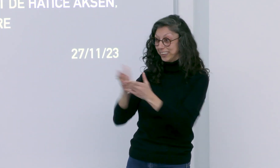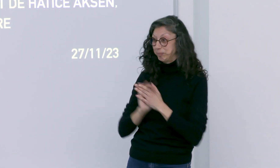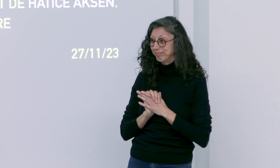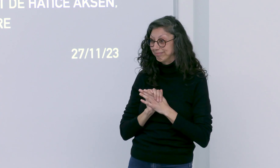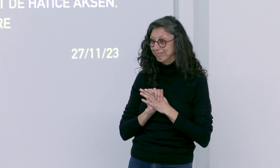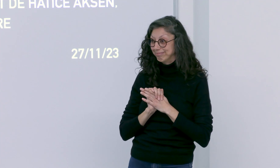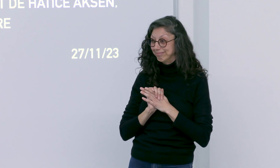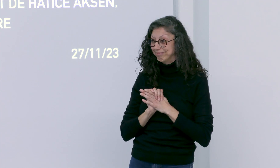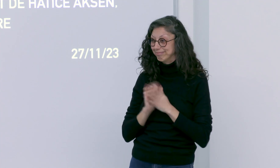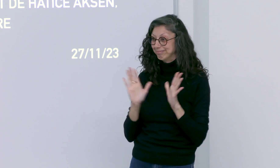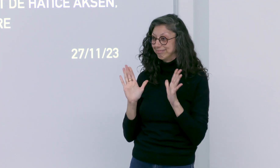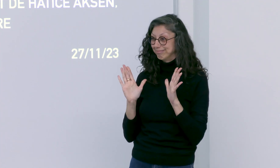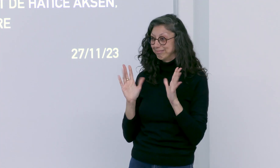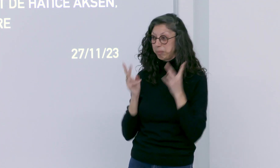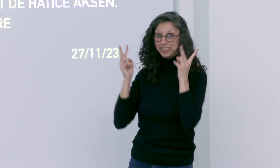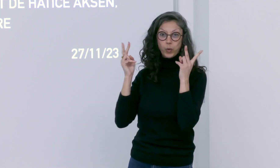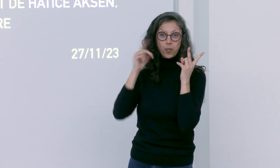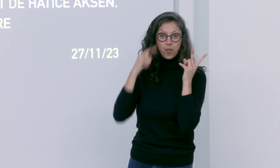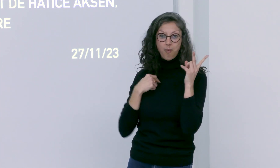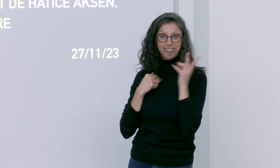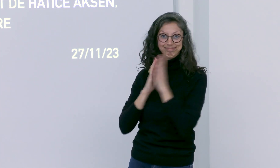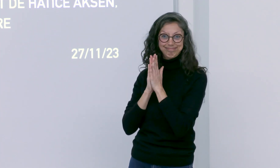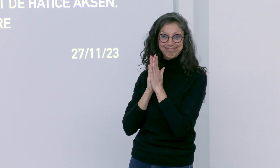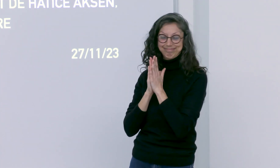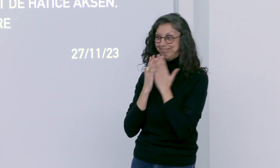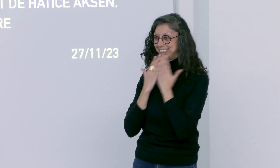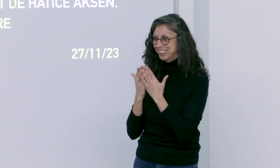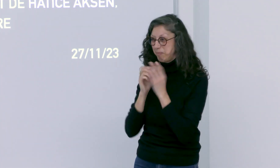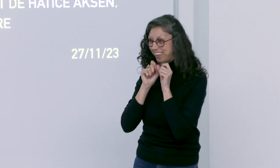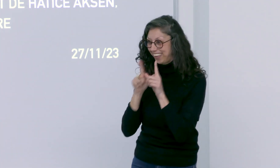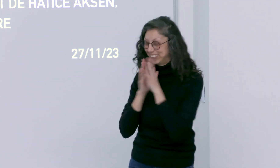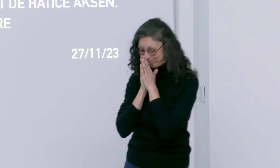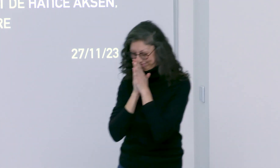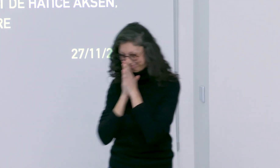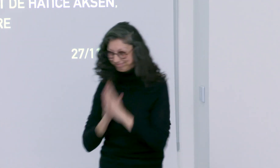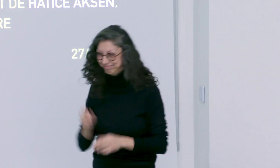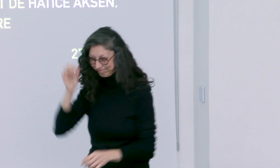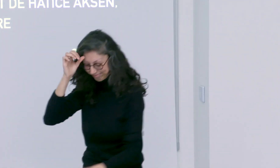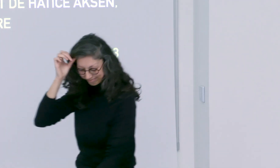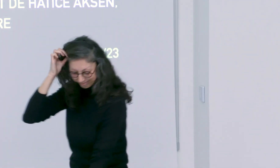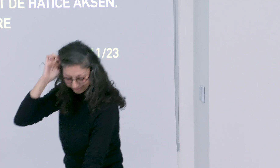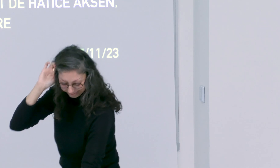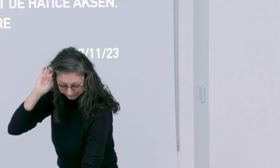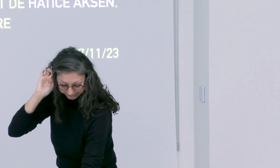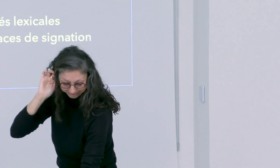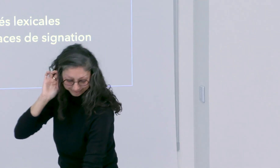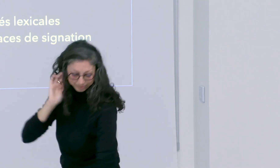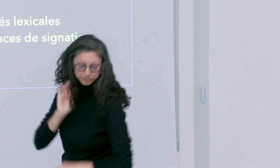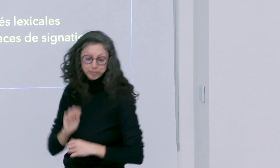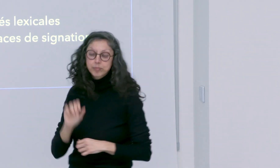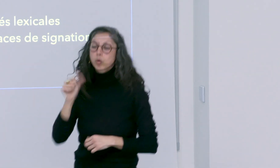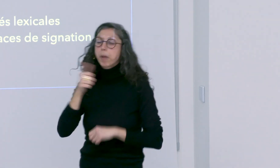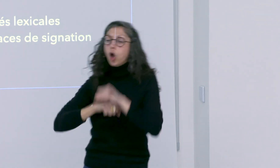ce verbe en langue des signes française, sous la direction de Marianne Salandre, qui est vraiment une personne de très très grande valeur pour moi. Merci beaucoup